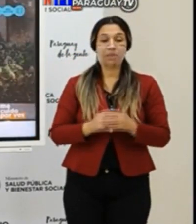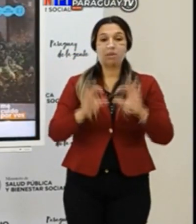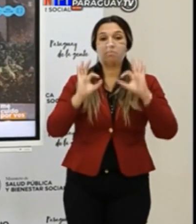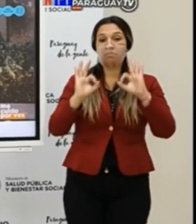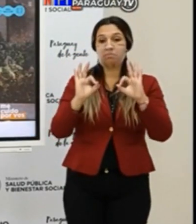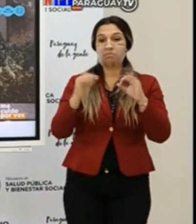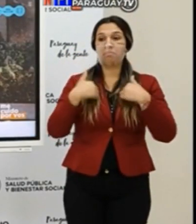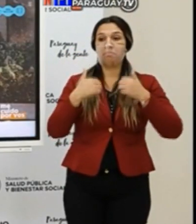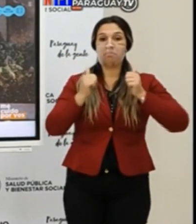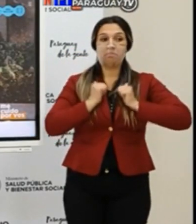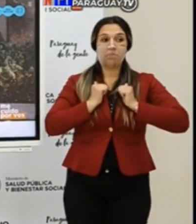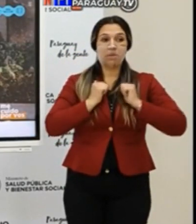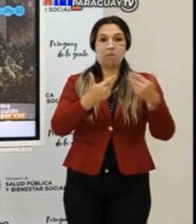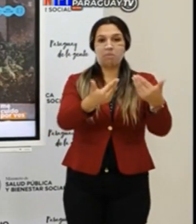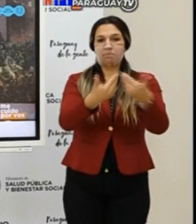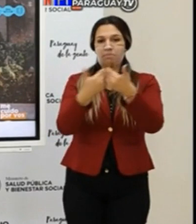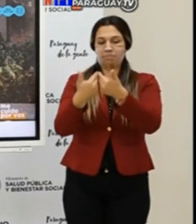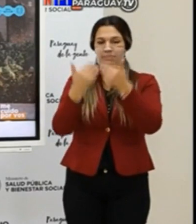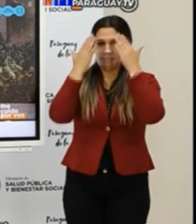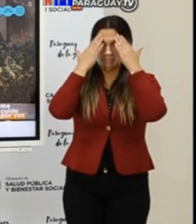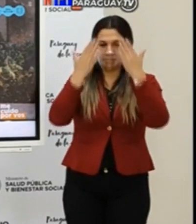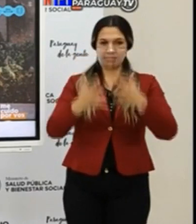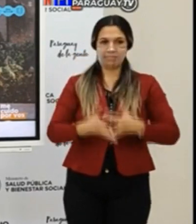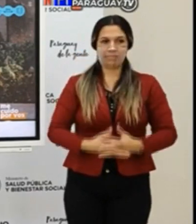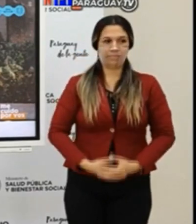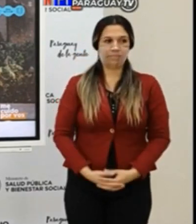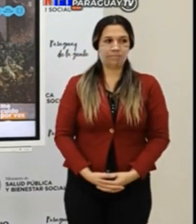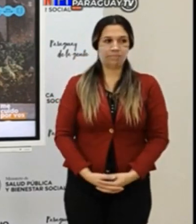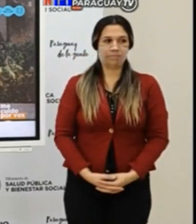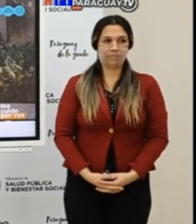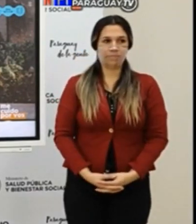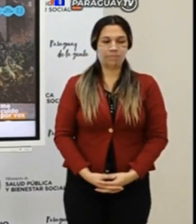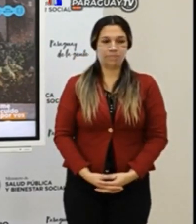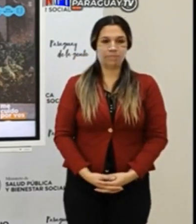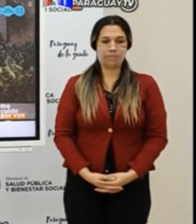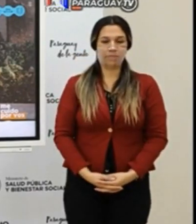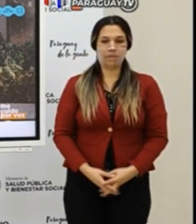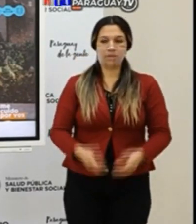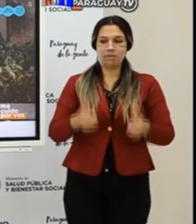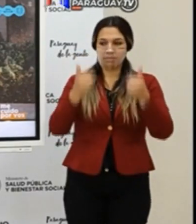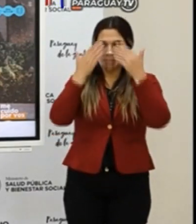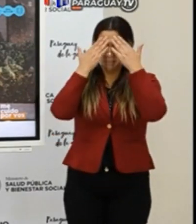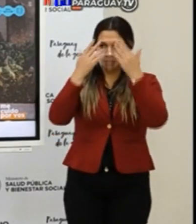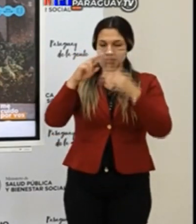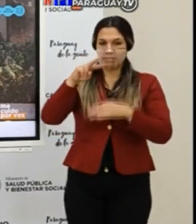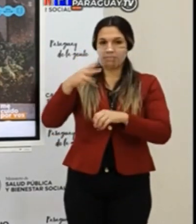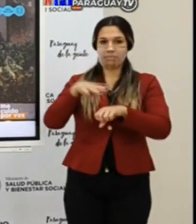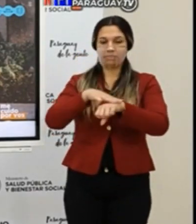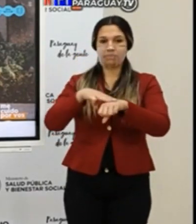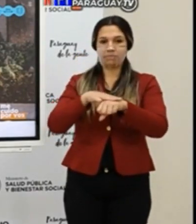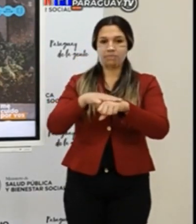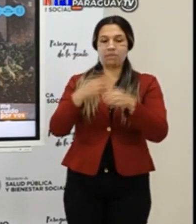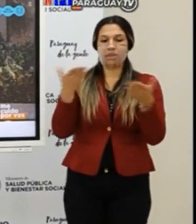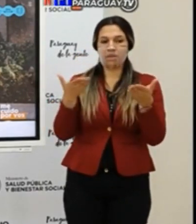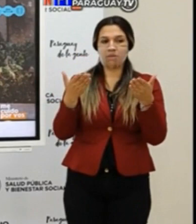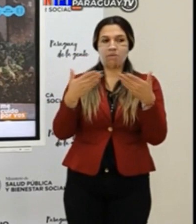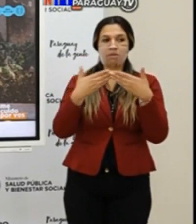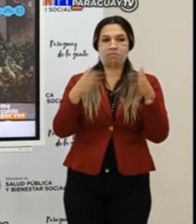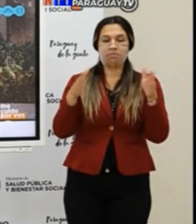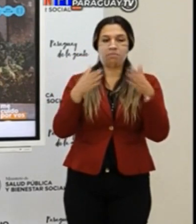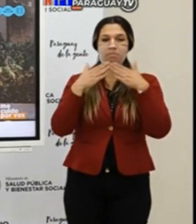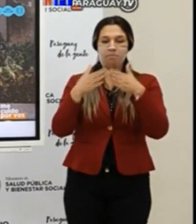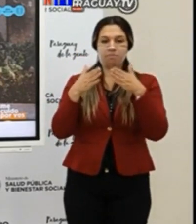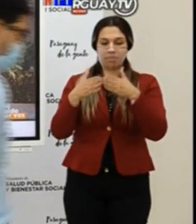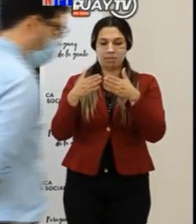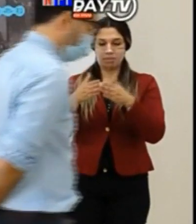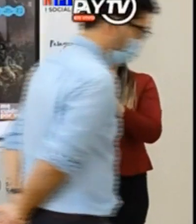atenta a las consultas y muchas gracias muchas gracias señora viceministra seguidamente las consultas por parte de los medios de comunicación